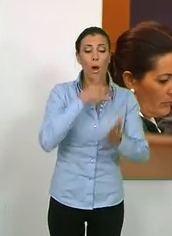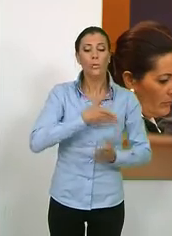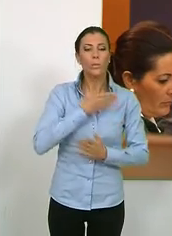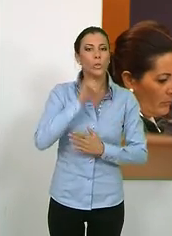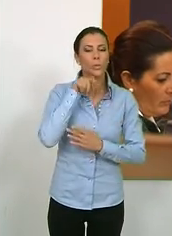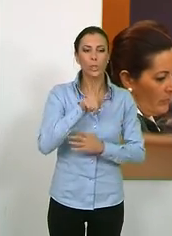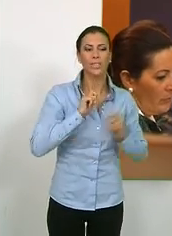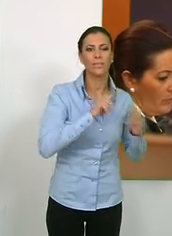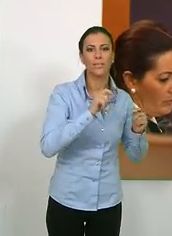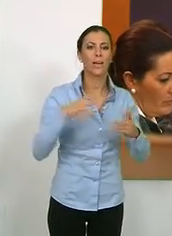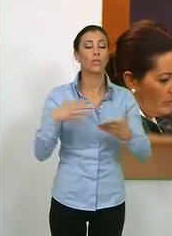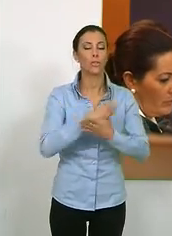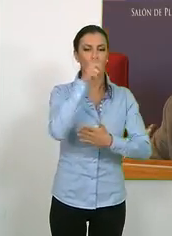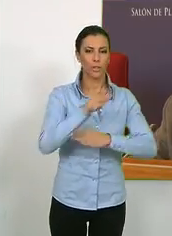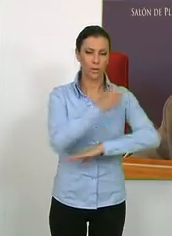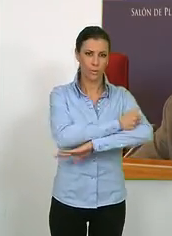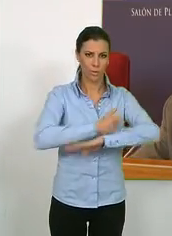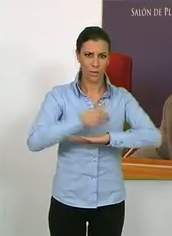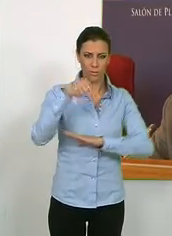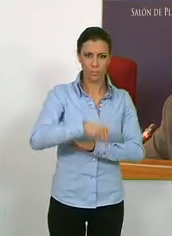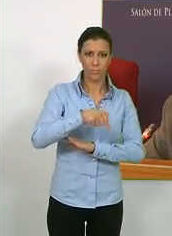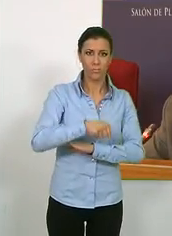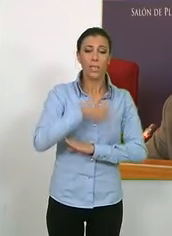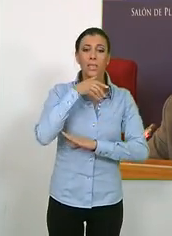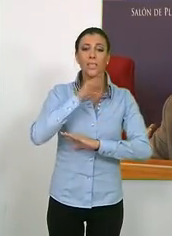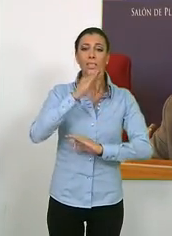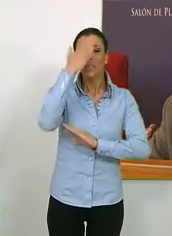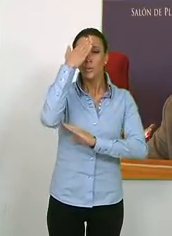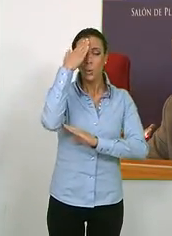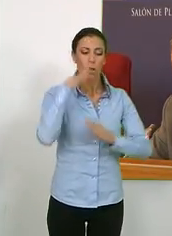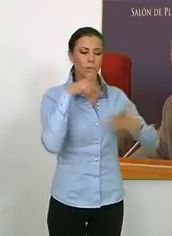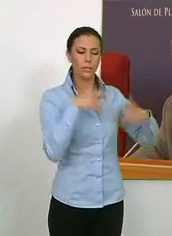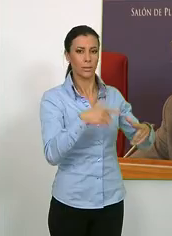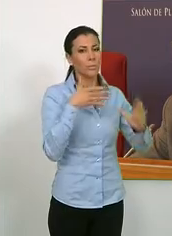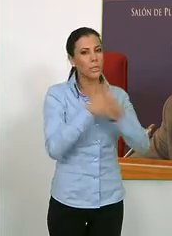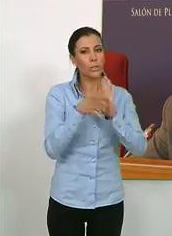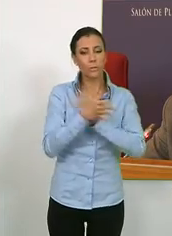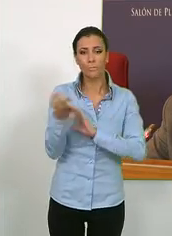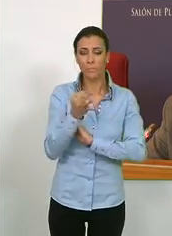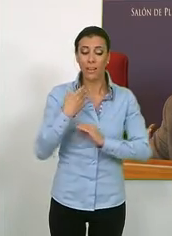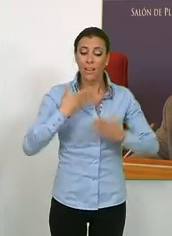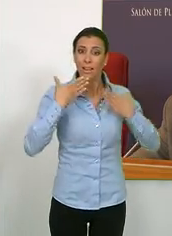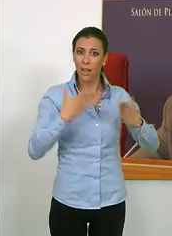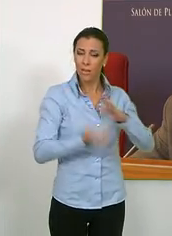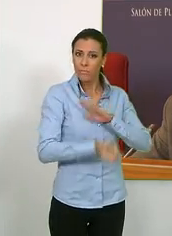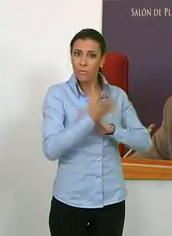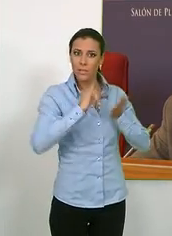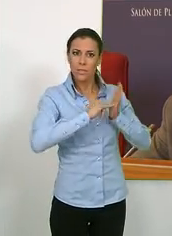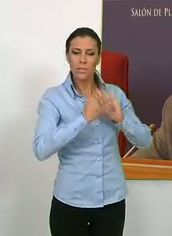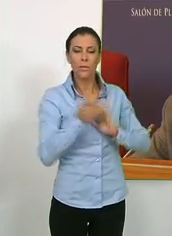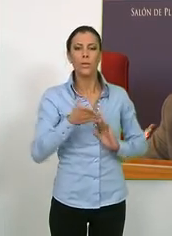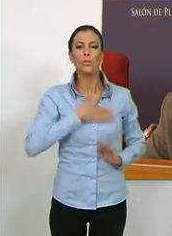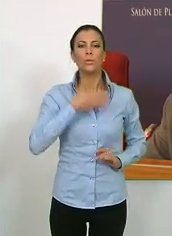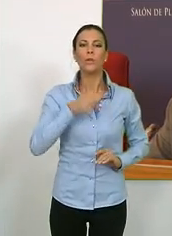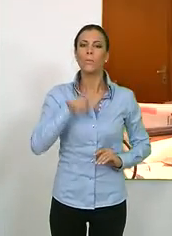brinda a todos los ciudadanos. El titular del área explicó que gracias a este sistema, el Ayuntamiento